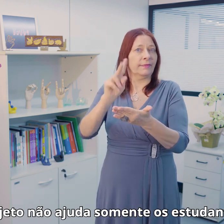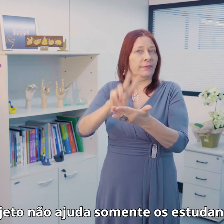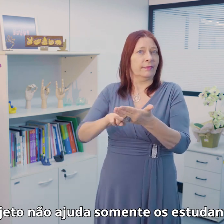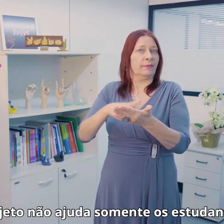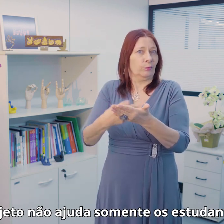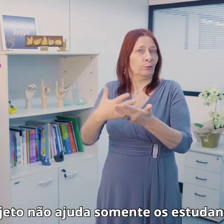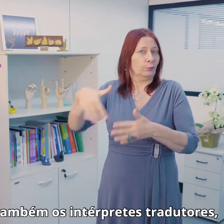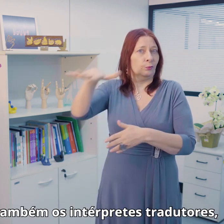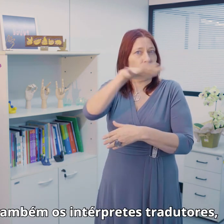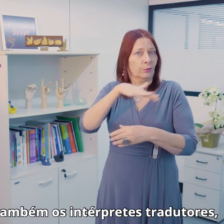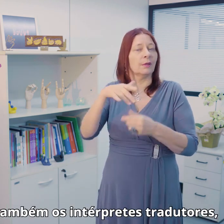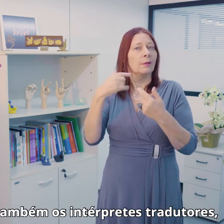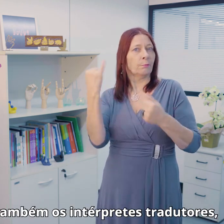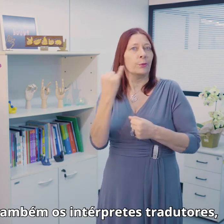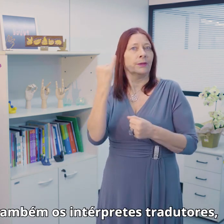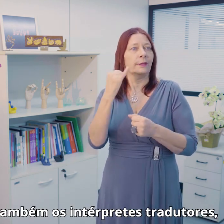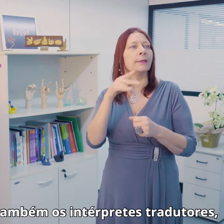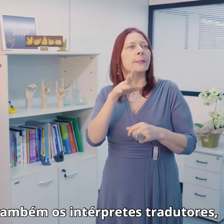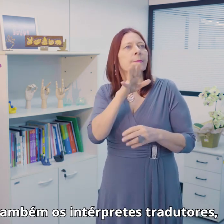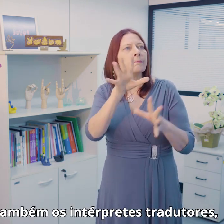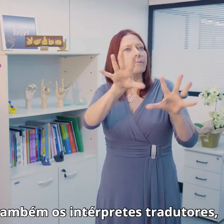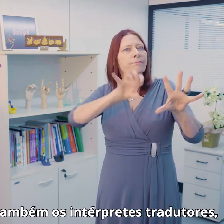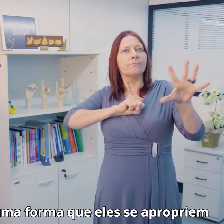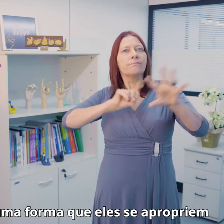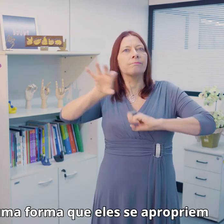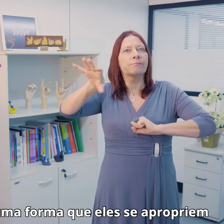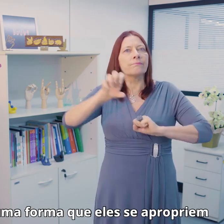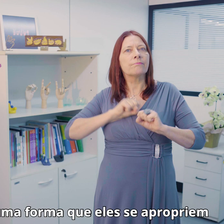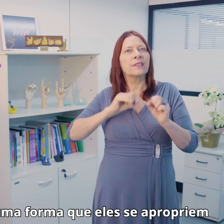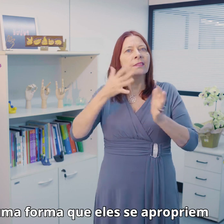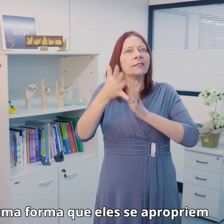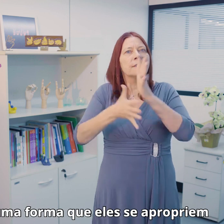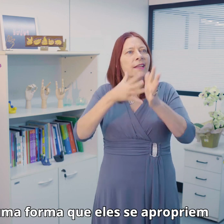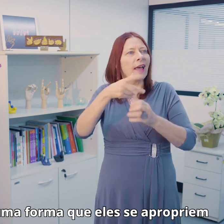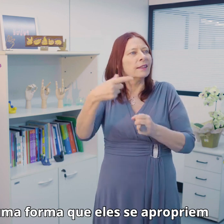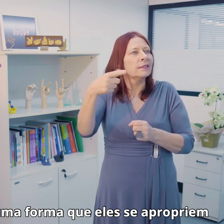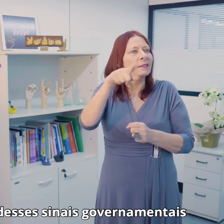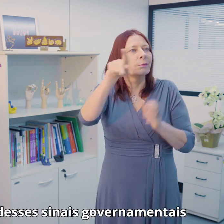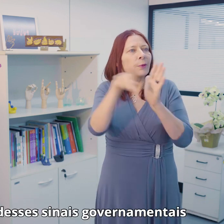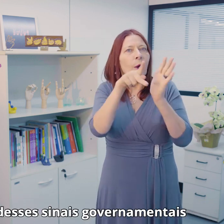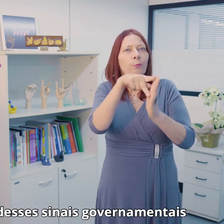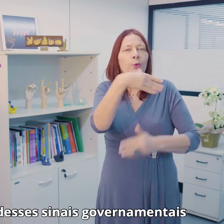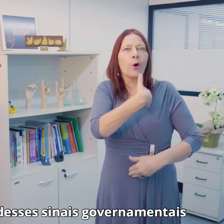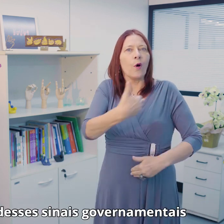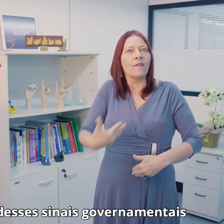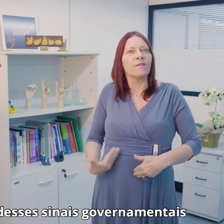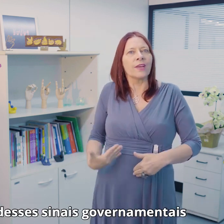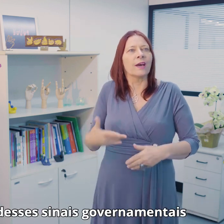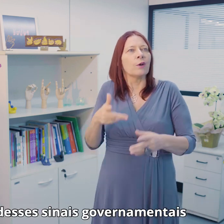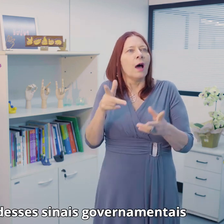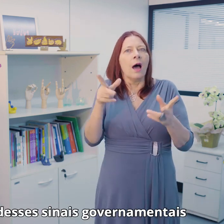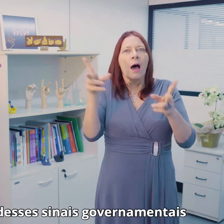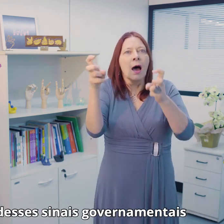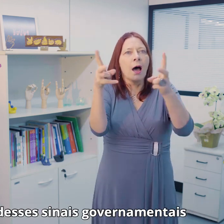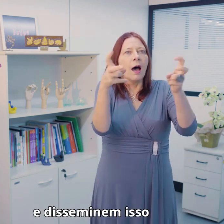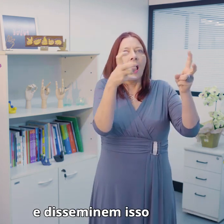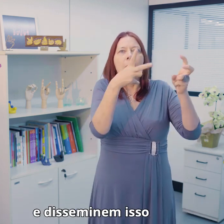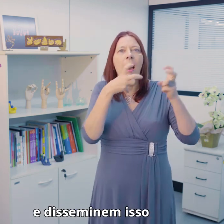estudantes, mas também os intérpretes tradutores, de uma forma que eles se apropriem desses sinais governamentais e